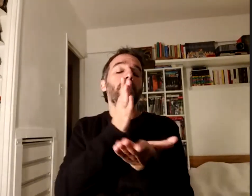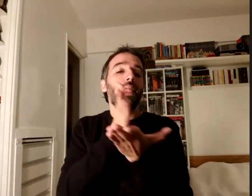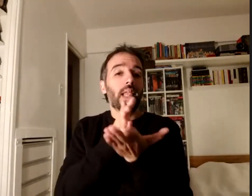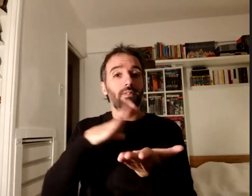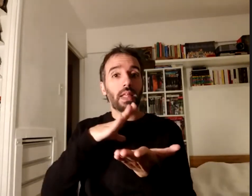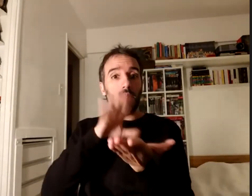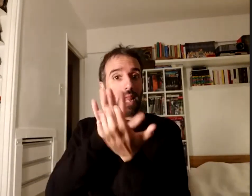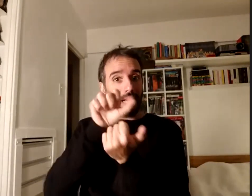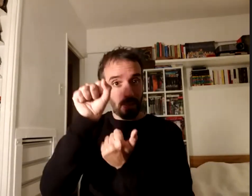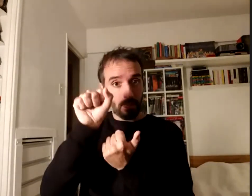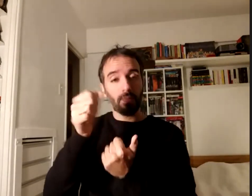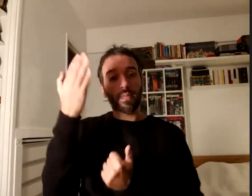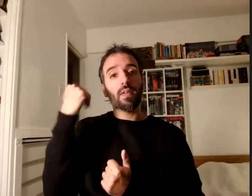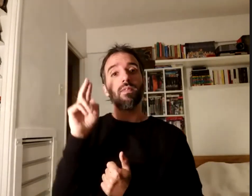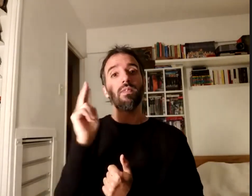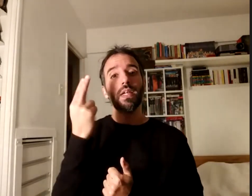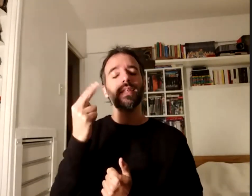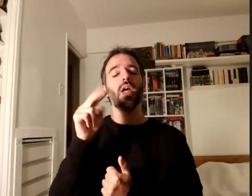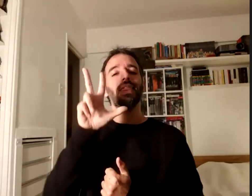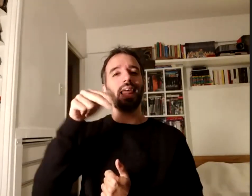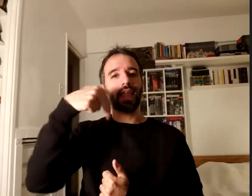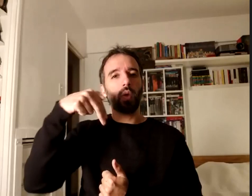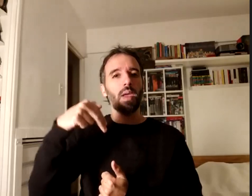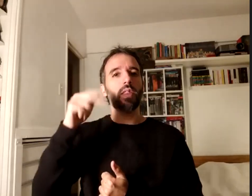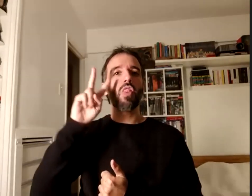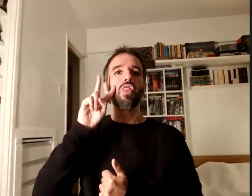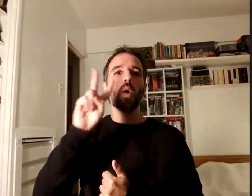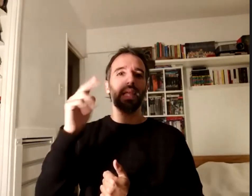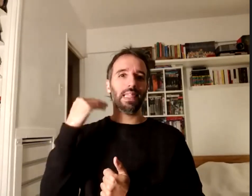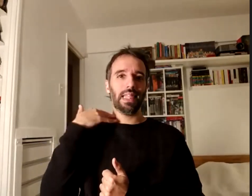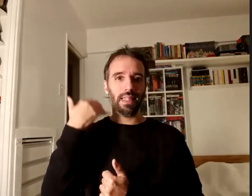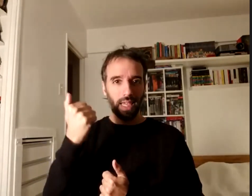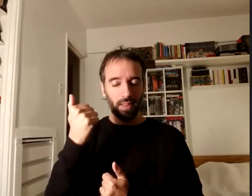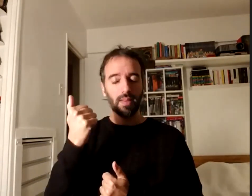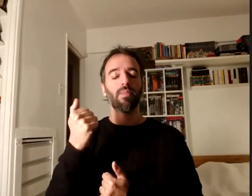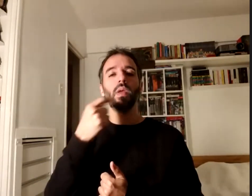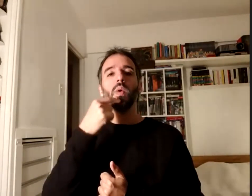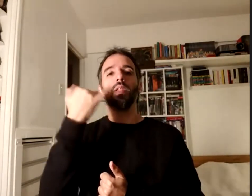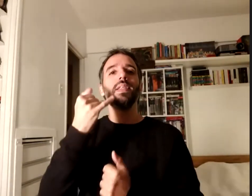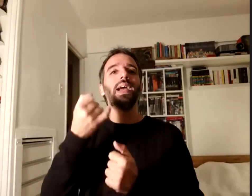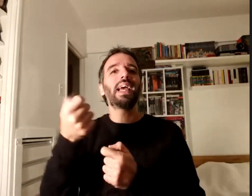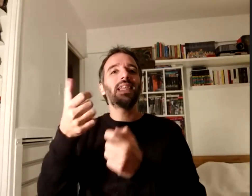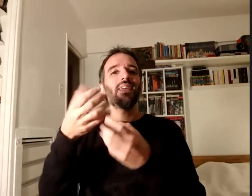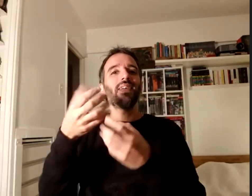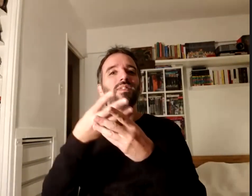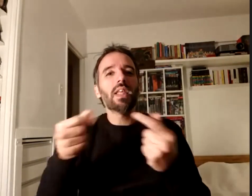el 3 de noviembre de 2016 cuando se encontraba finalizando la última materia de la carrera